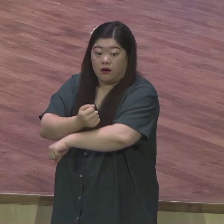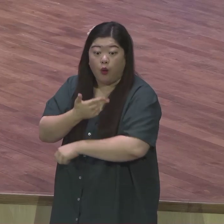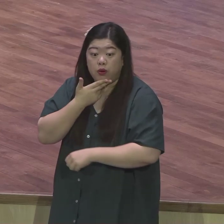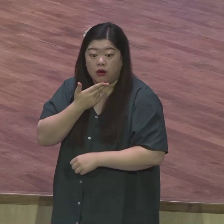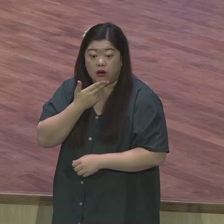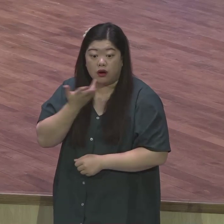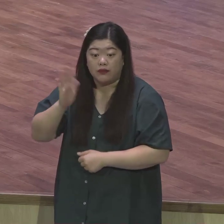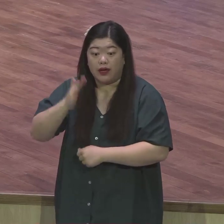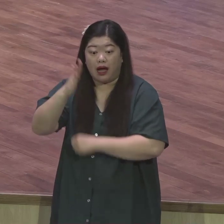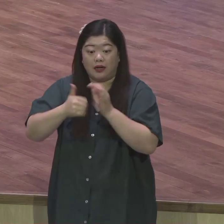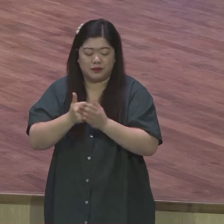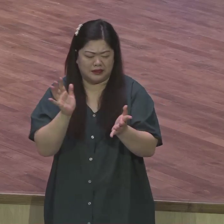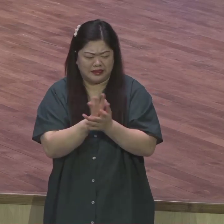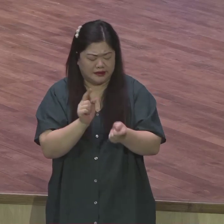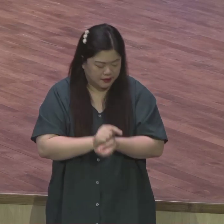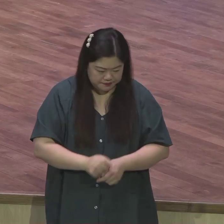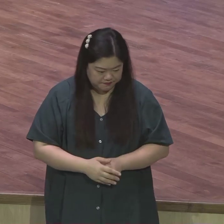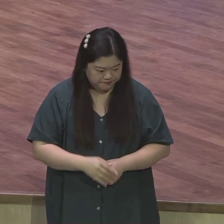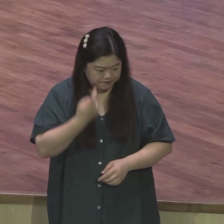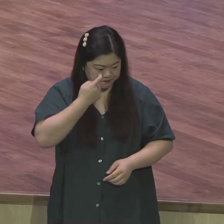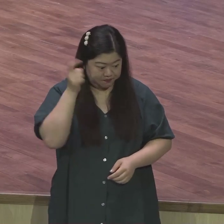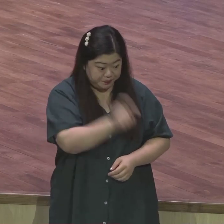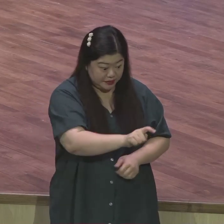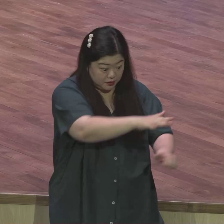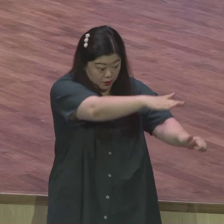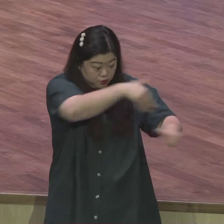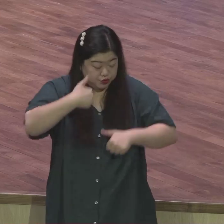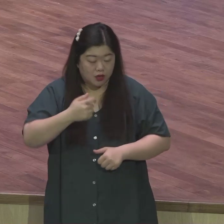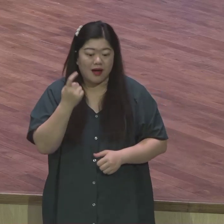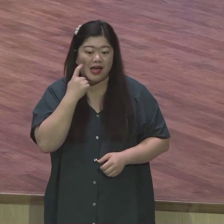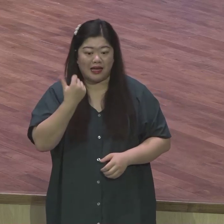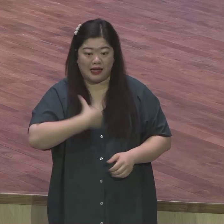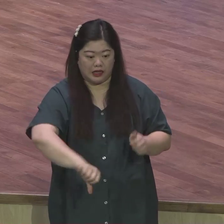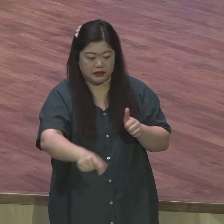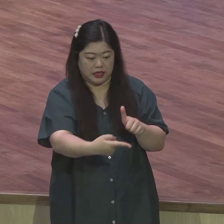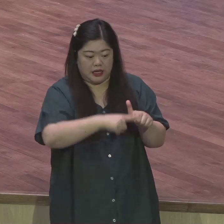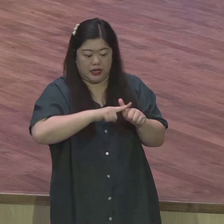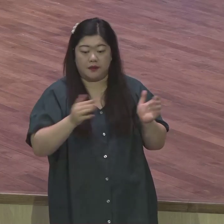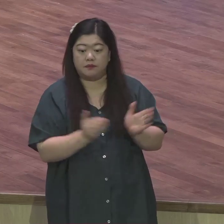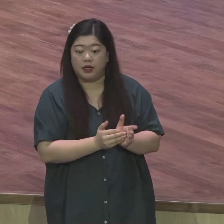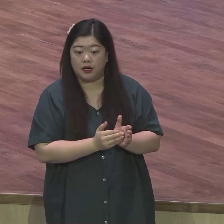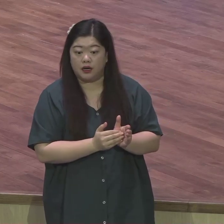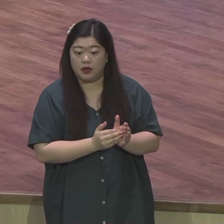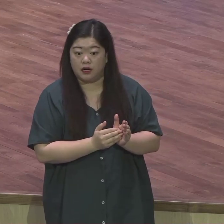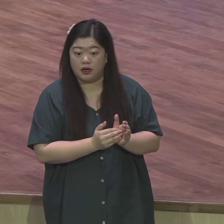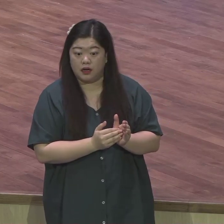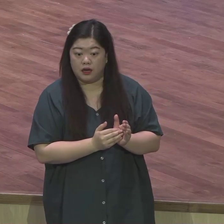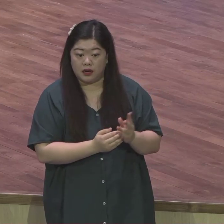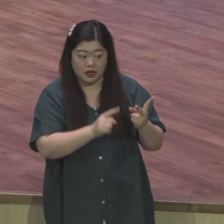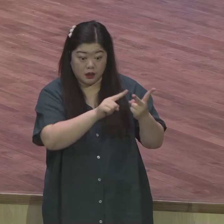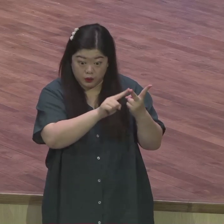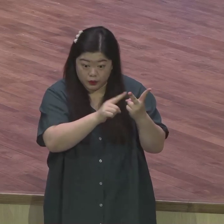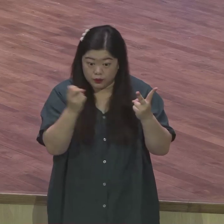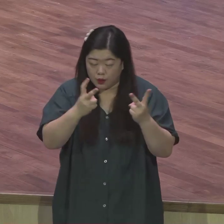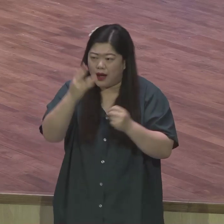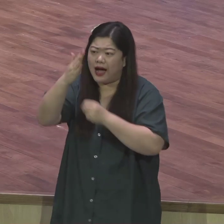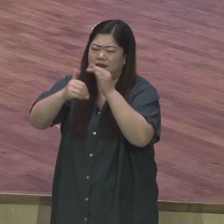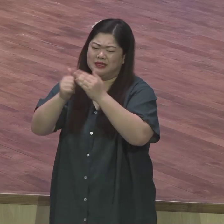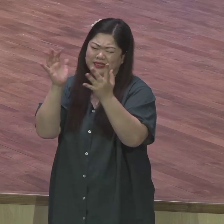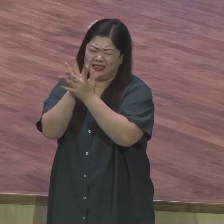양자로 삼으셨어요 그리고 하나님이 친히 찾아오셔서 그들과 만나시고